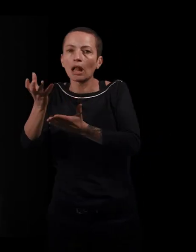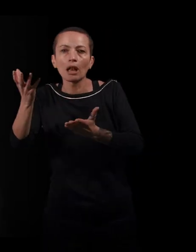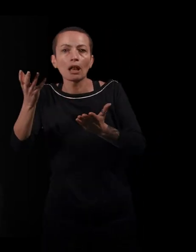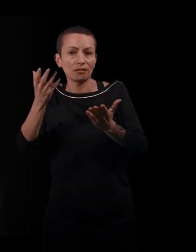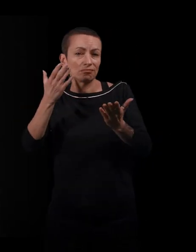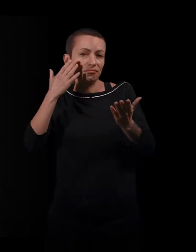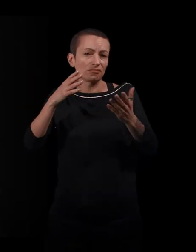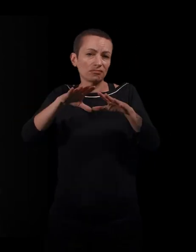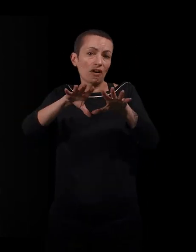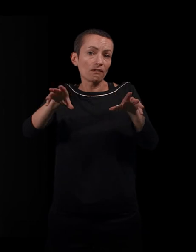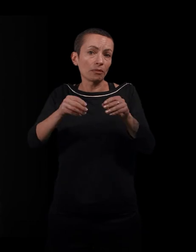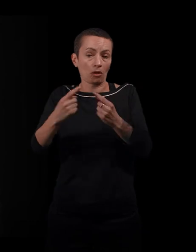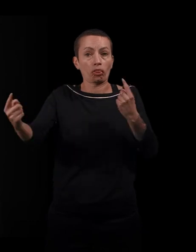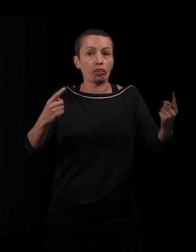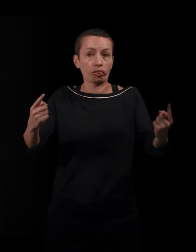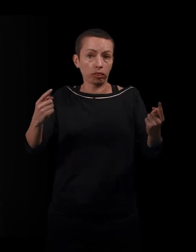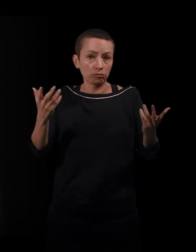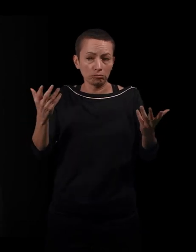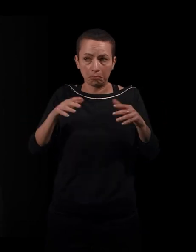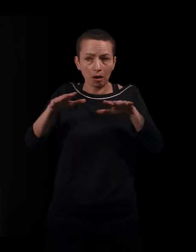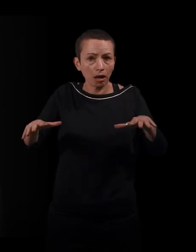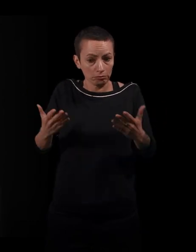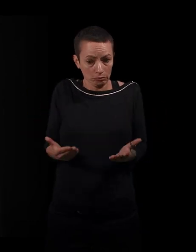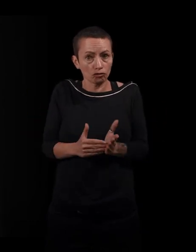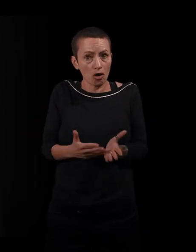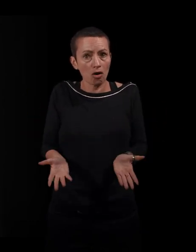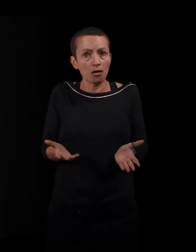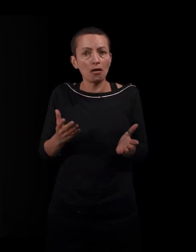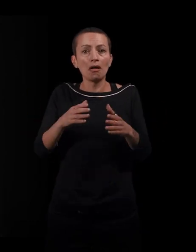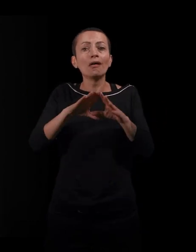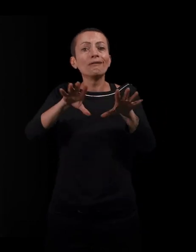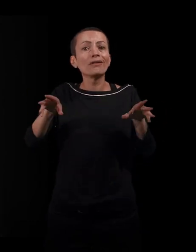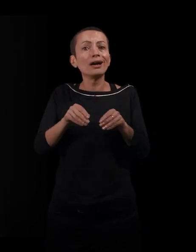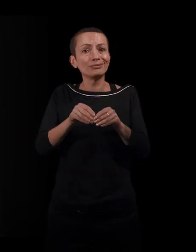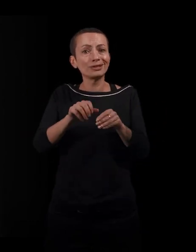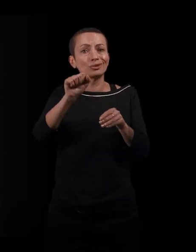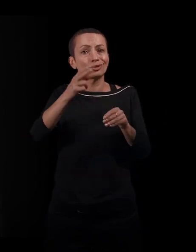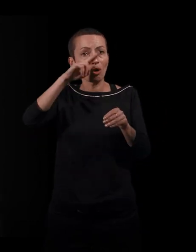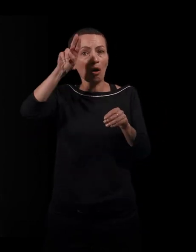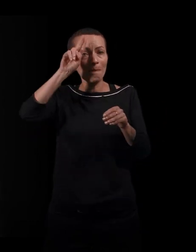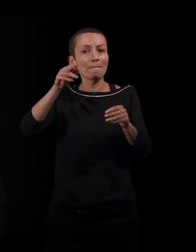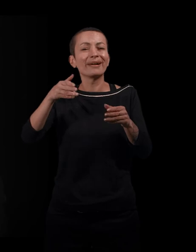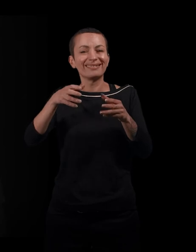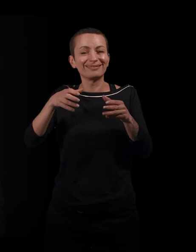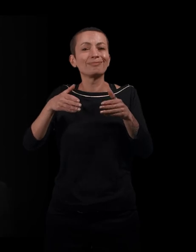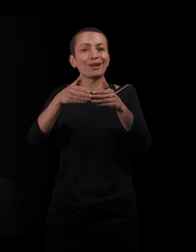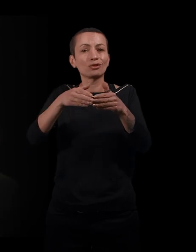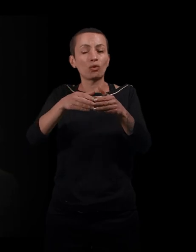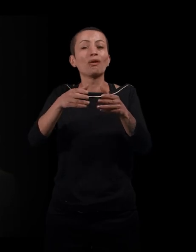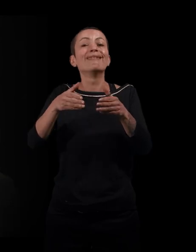c'est encore le cas aujourd'hui. Encore aujourd'hui, on met les familles qui arrivent au sud de l'Europe en quarantaine dans des bateaux, on les sépare, et donc on n'a pas de